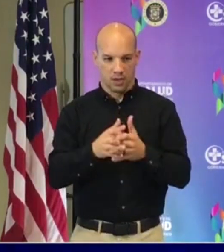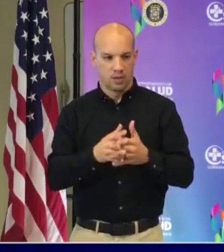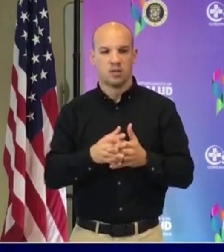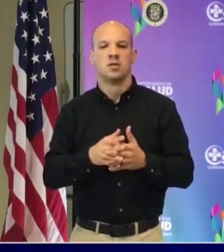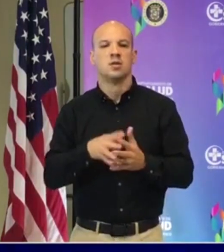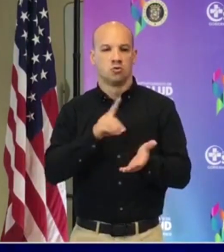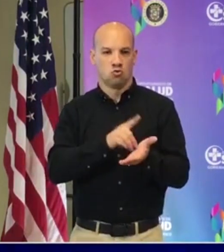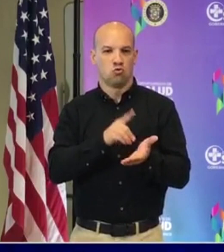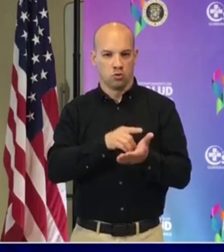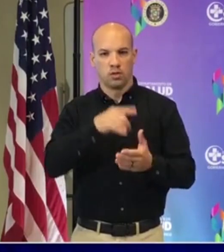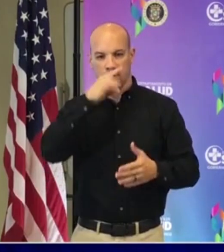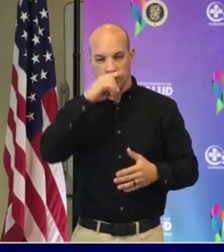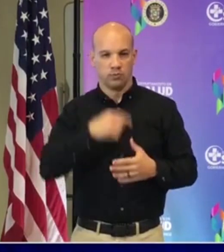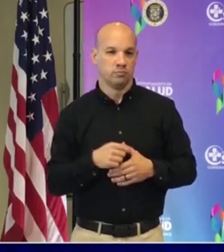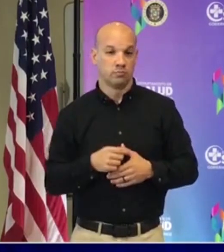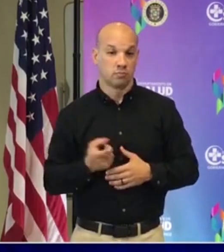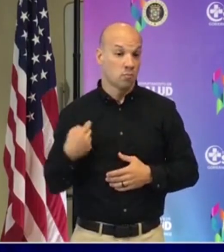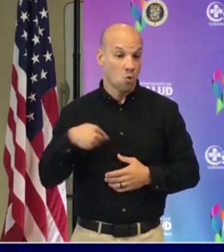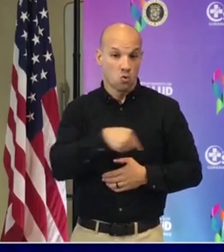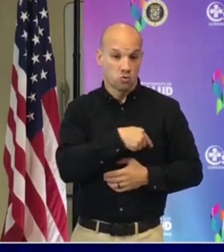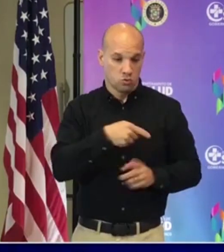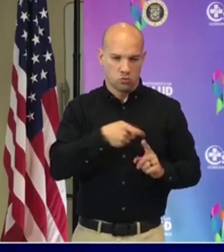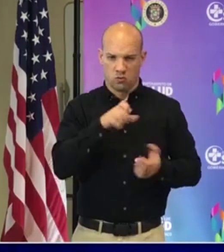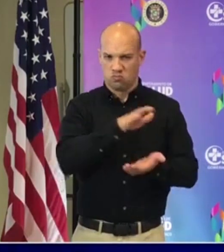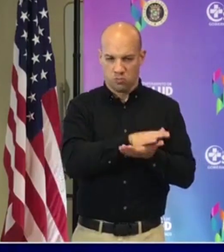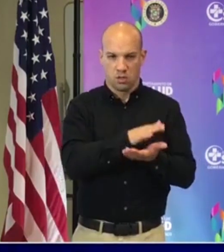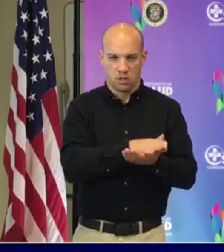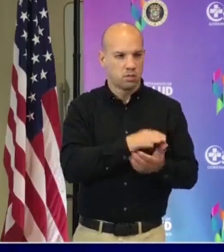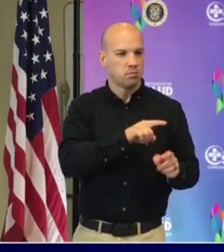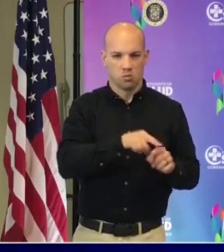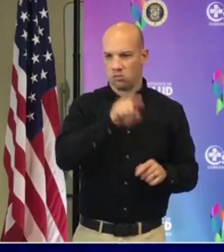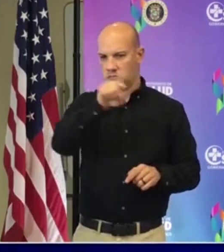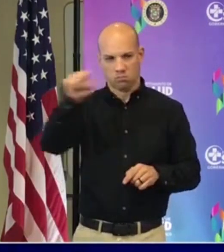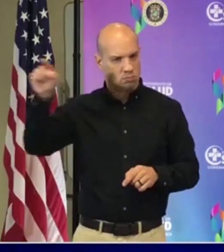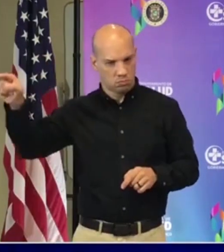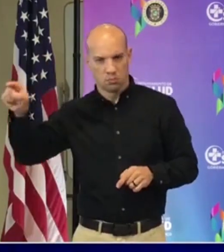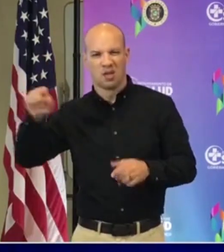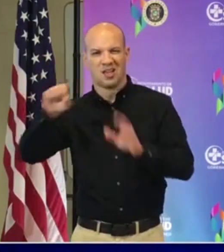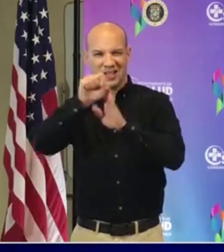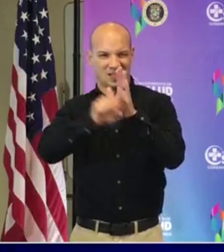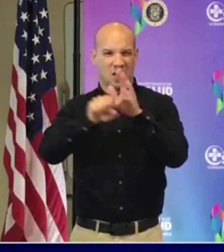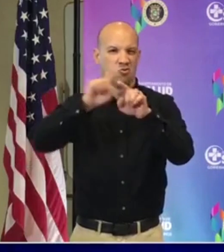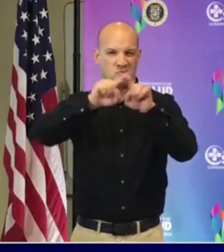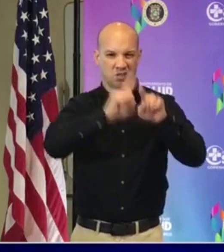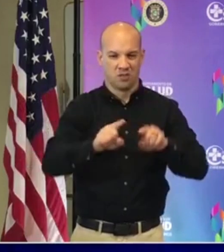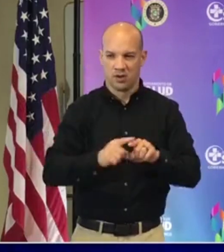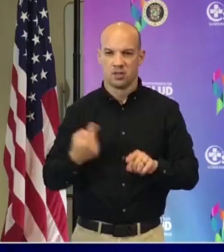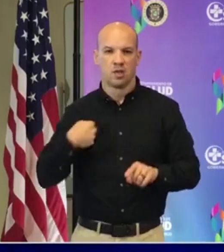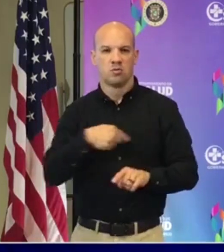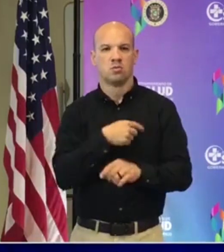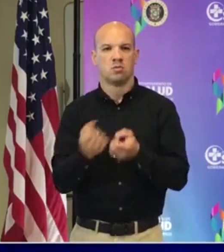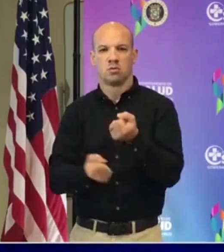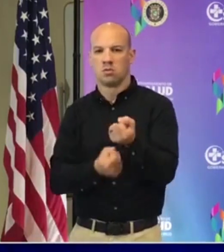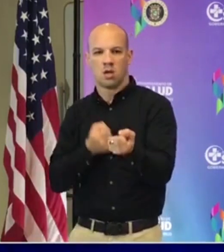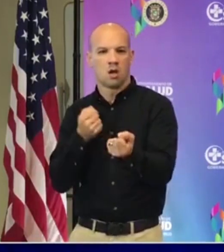Nuestro capítulo de Puerto Rico de la Academia, al igual que el resto de los capítulos de los estados, apoyamos con nuestra Academia